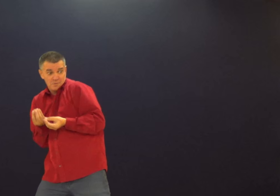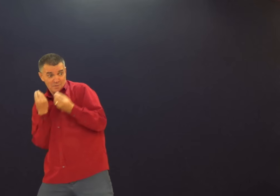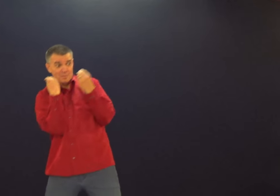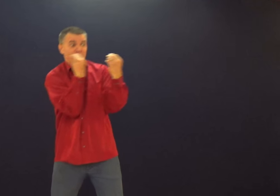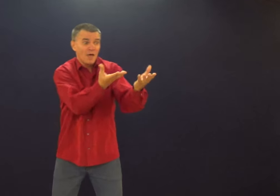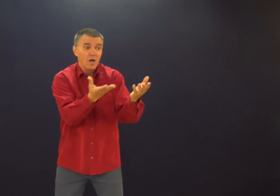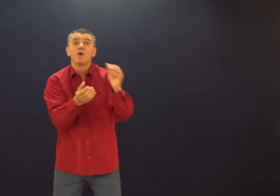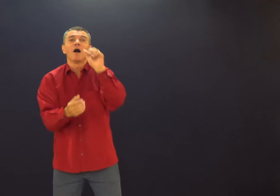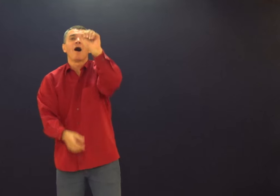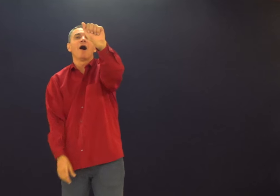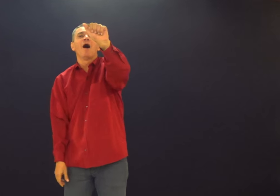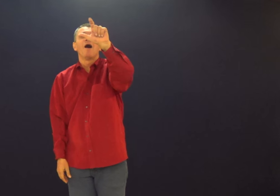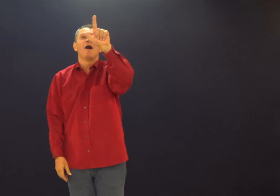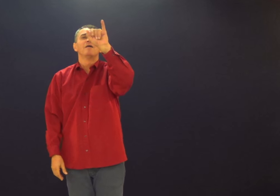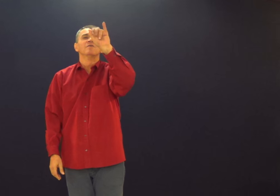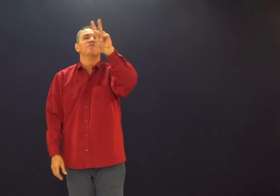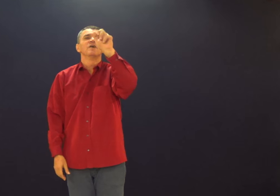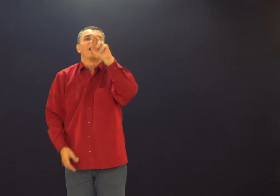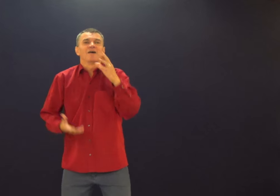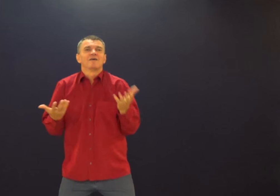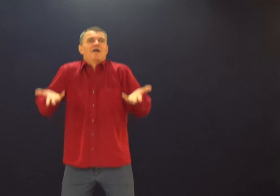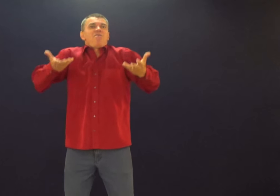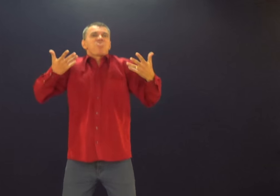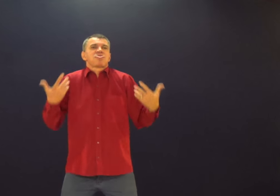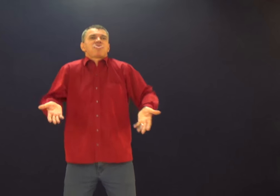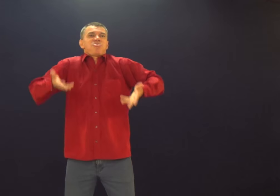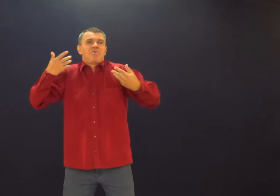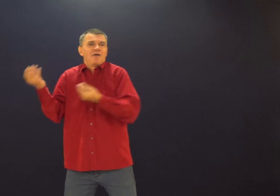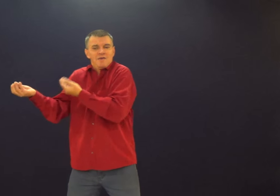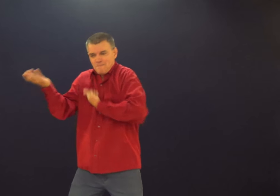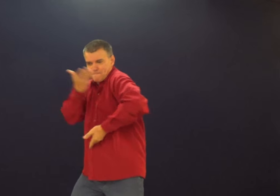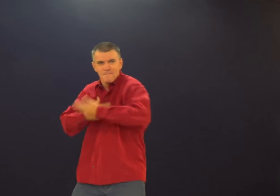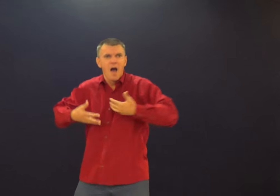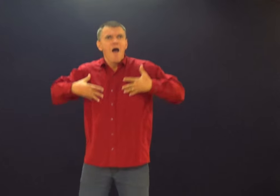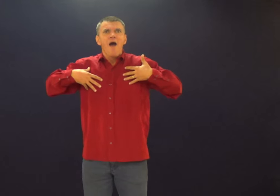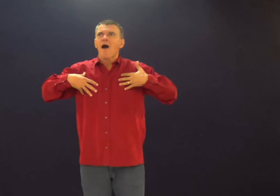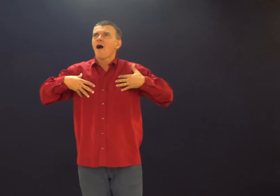E então, Jesus troca com você, ele alivia o seu fardo.